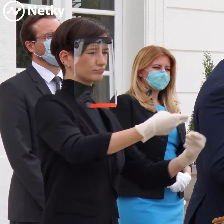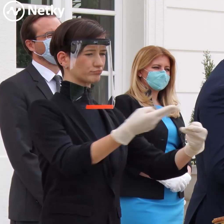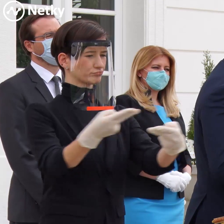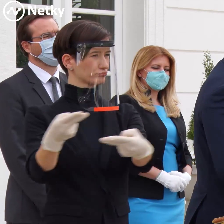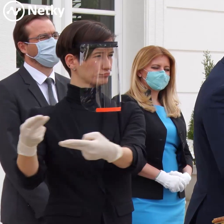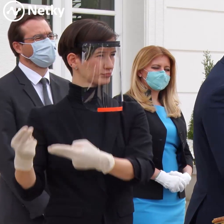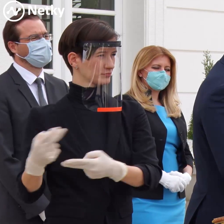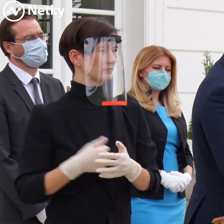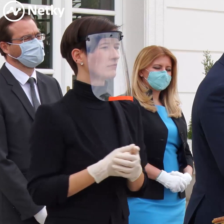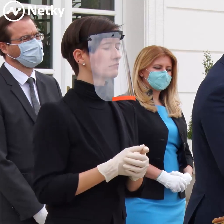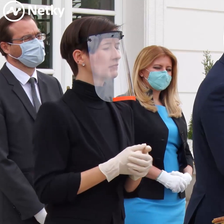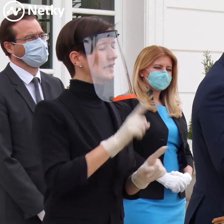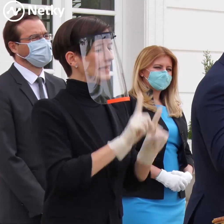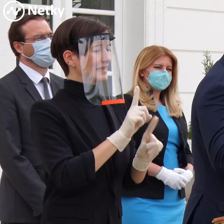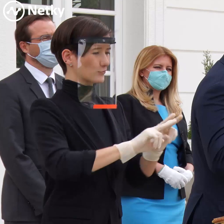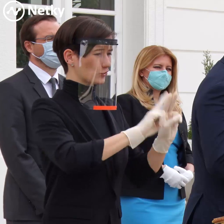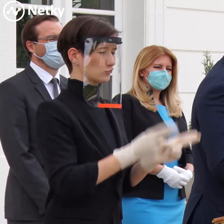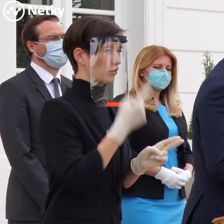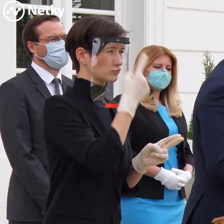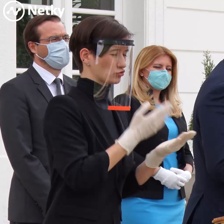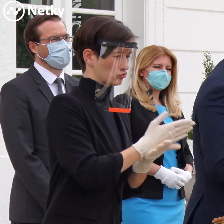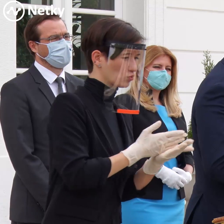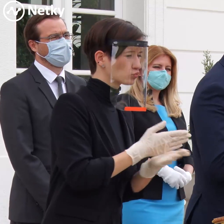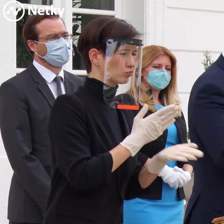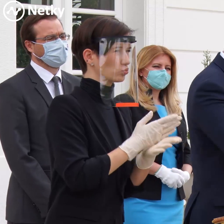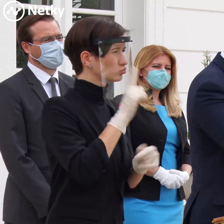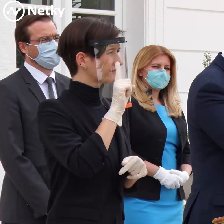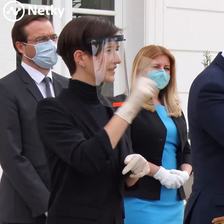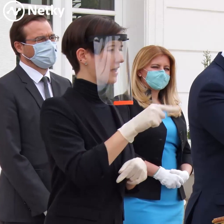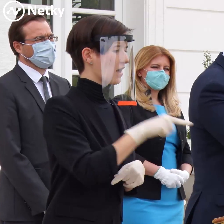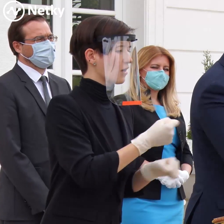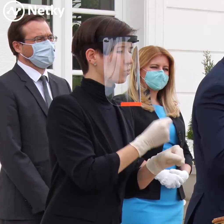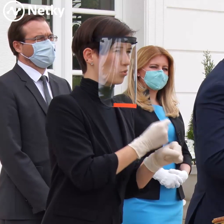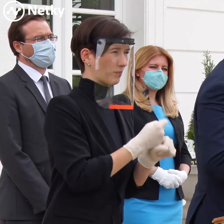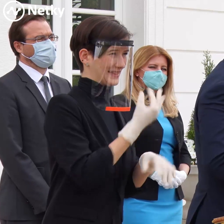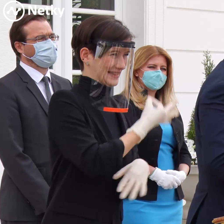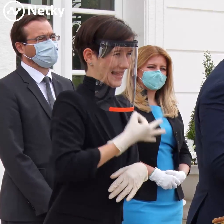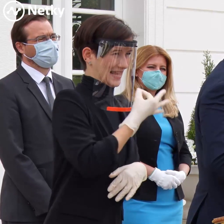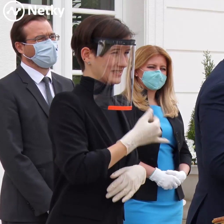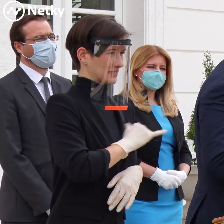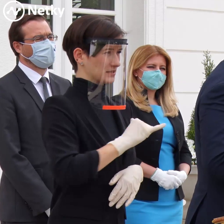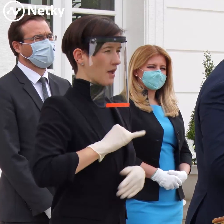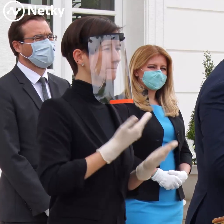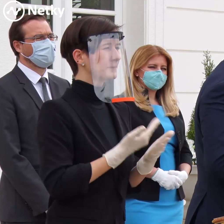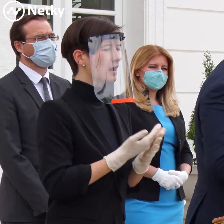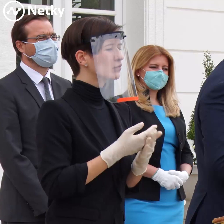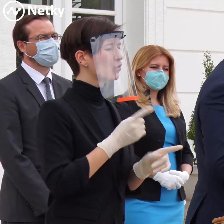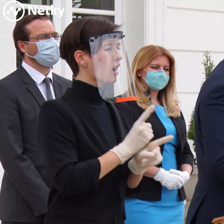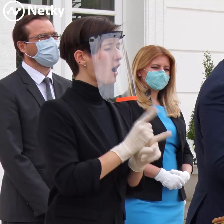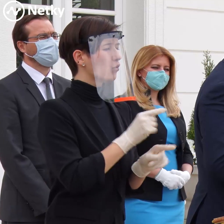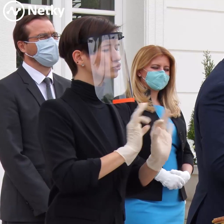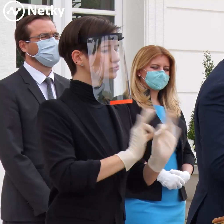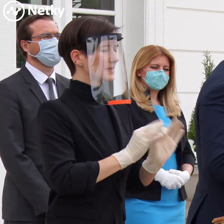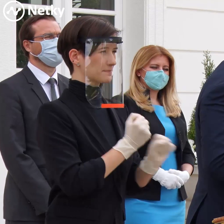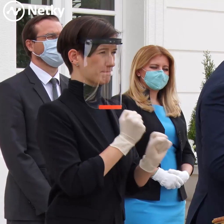kvalifikovaný personál, ktorý tie krvné testy bude vedieť výkonať. Plus nie je problém, aby sme použili v prípadoch, kde to